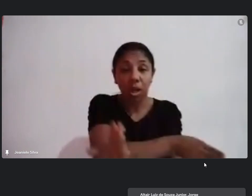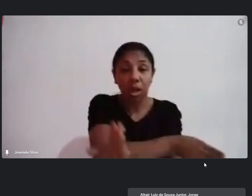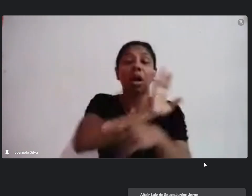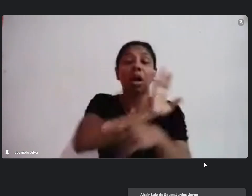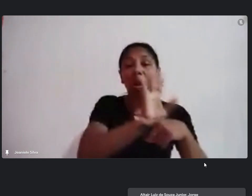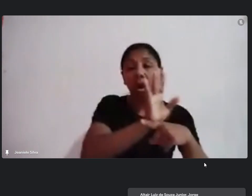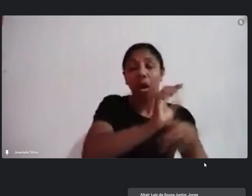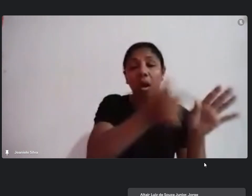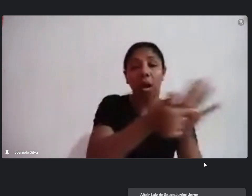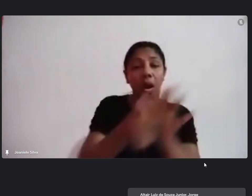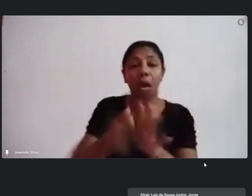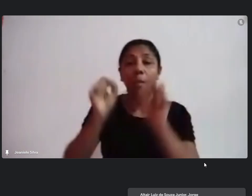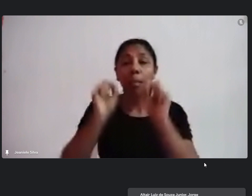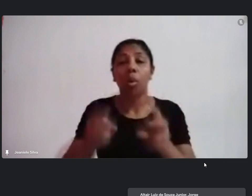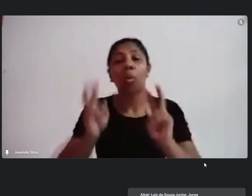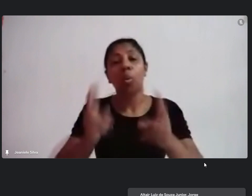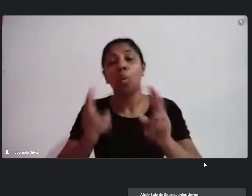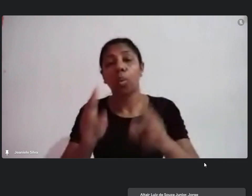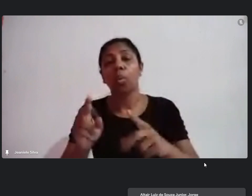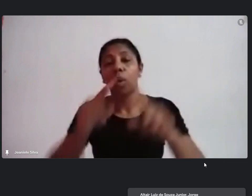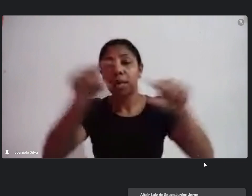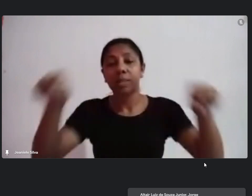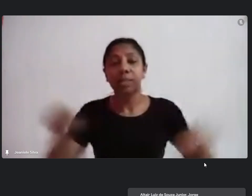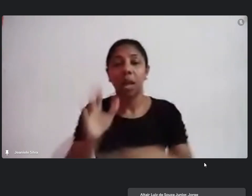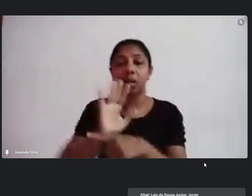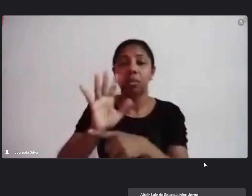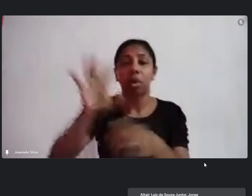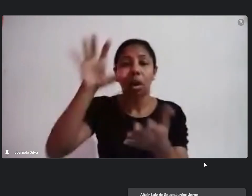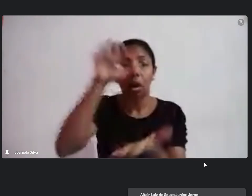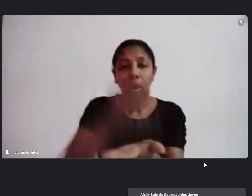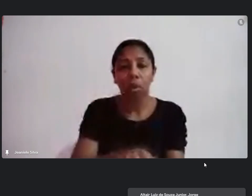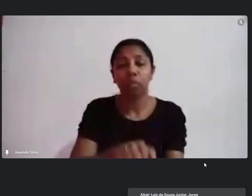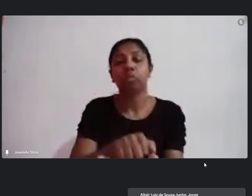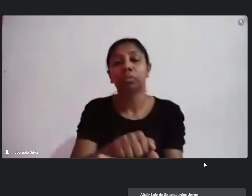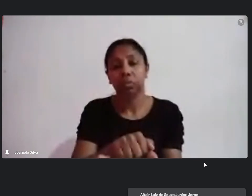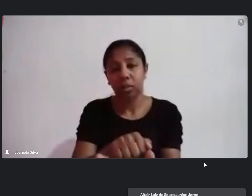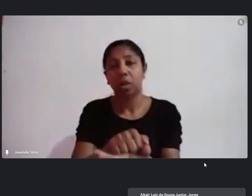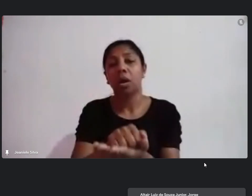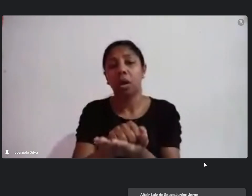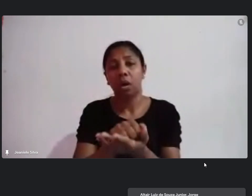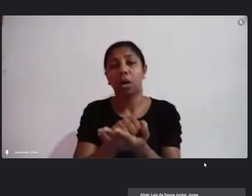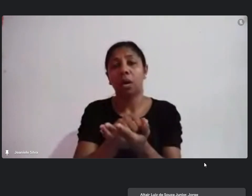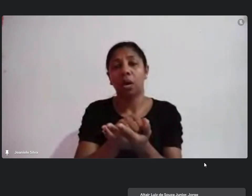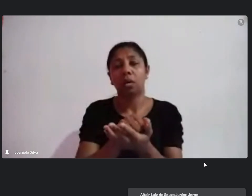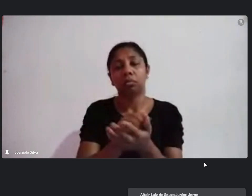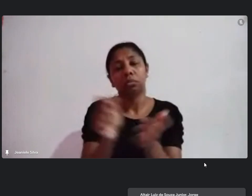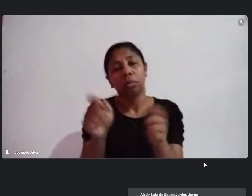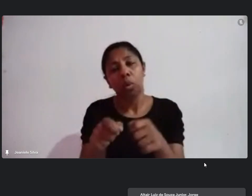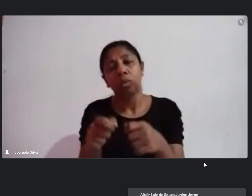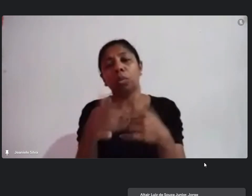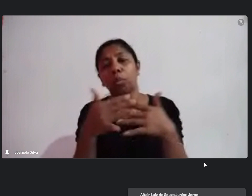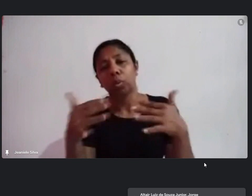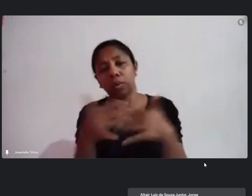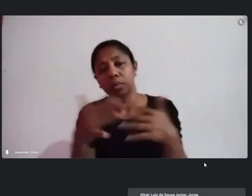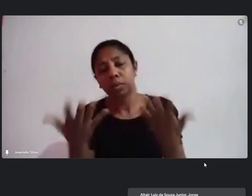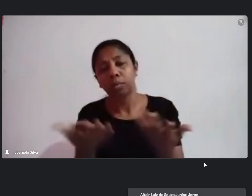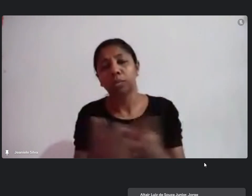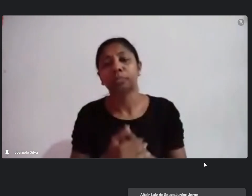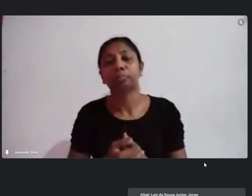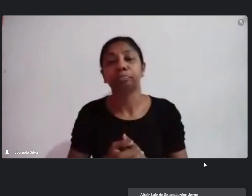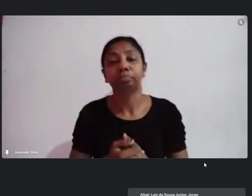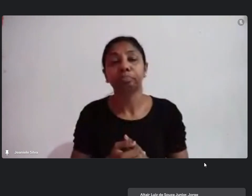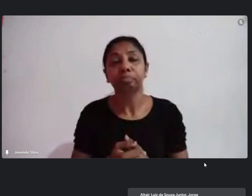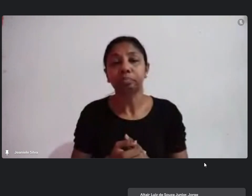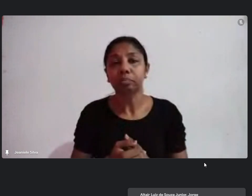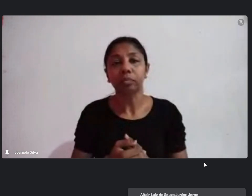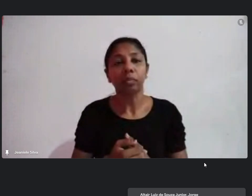ter sala de cinema cadastrado nesse inciso como possibilidade e ainda assim a gente não achou